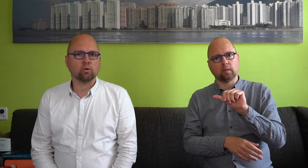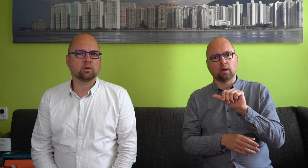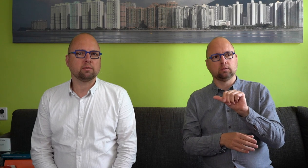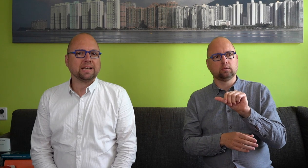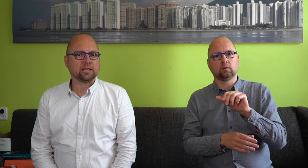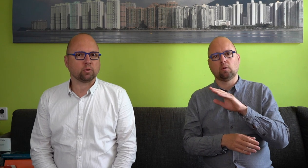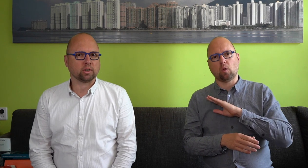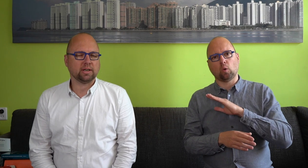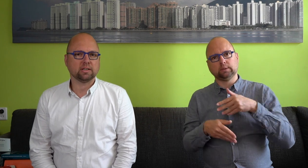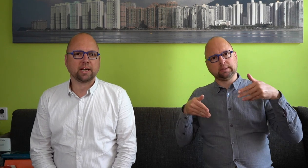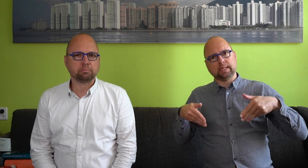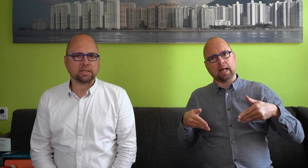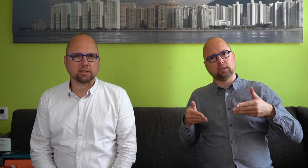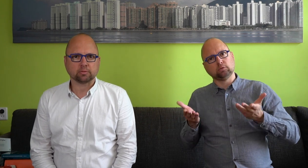ook gewaardeerd worden en gerespecteerd.